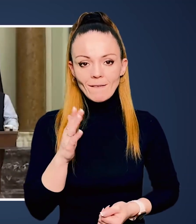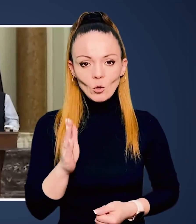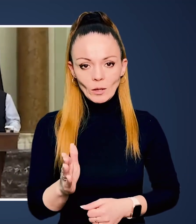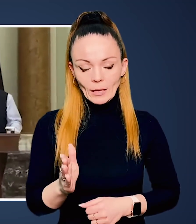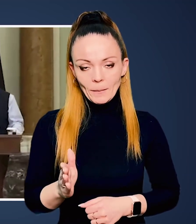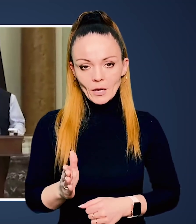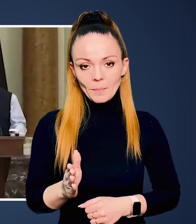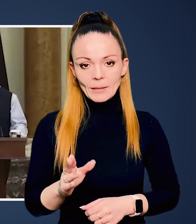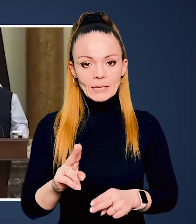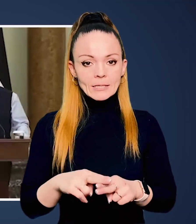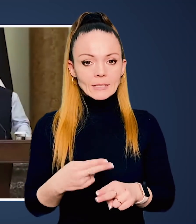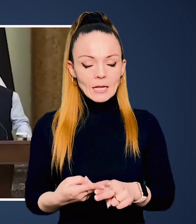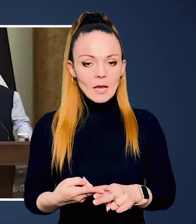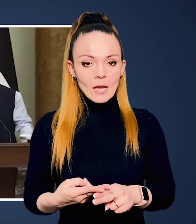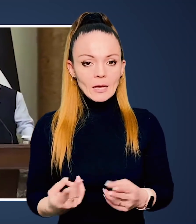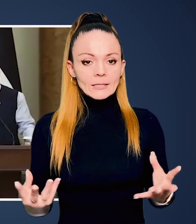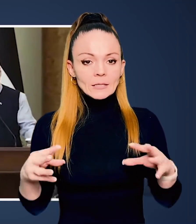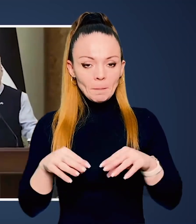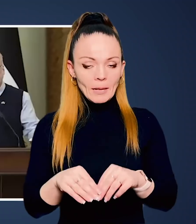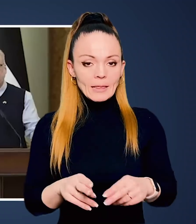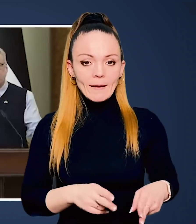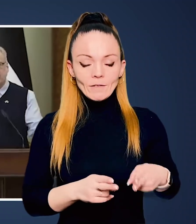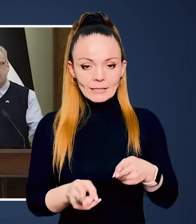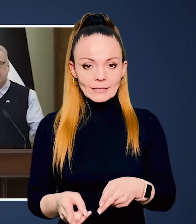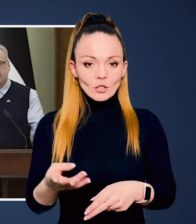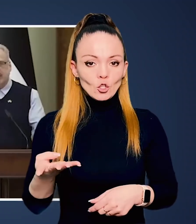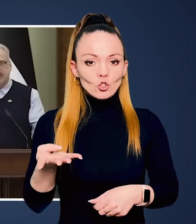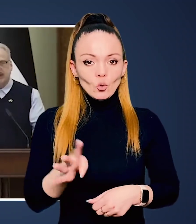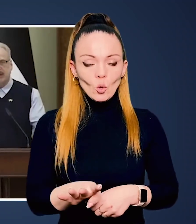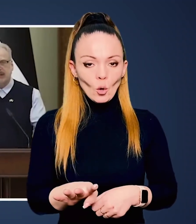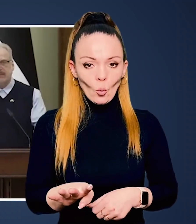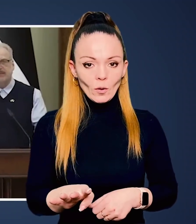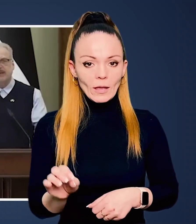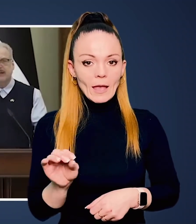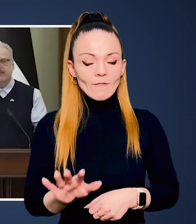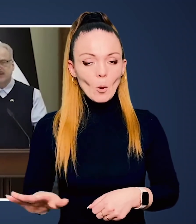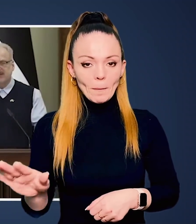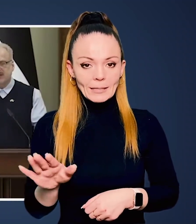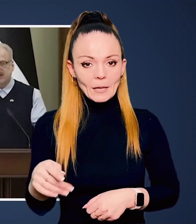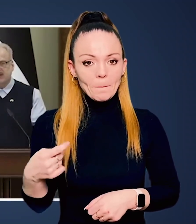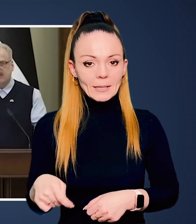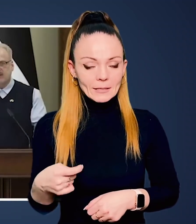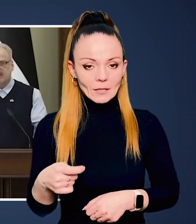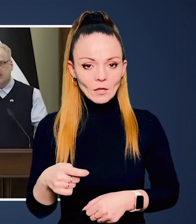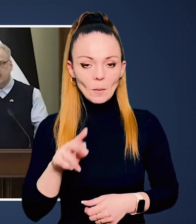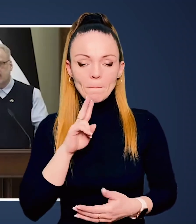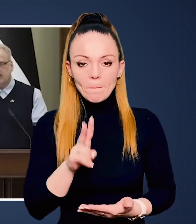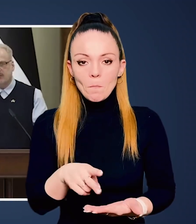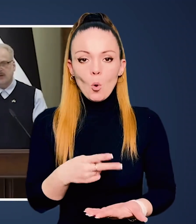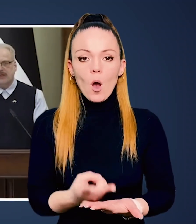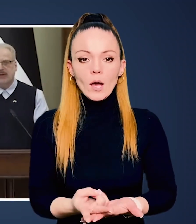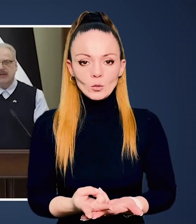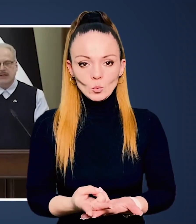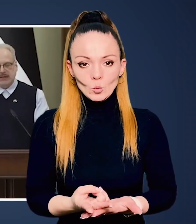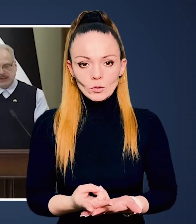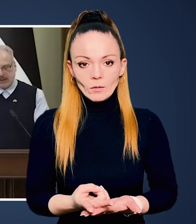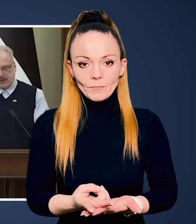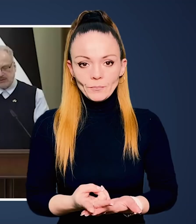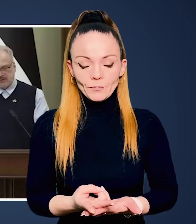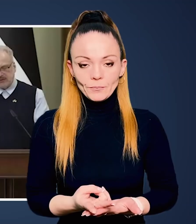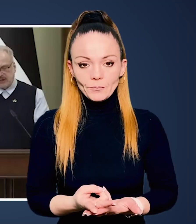Шановний пане Володимире, ця спільна візита чотирьох европейських президентів